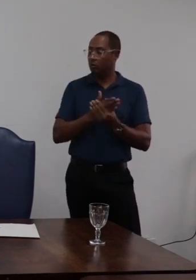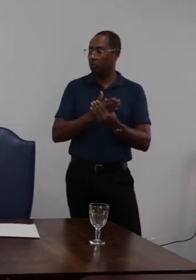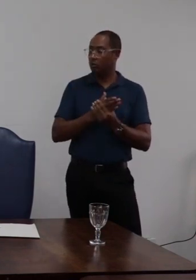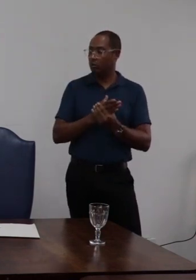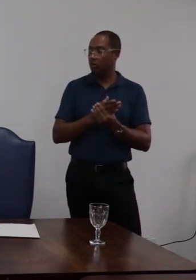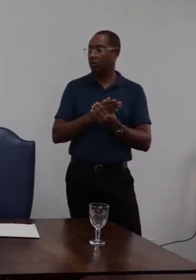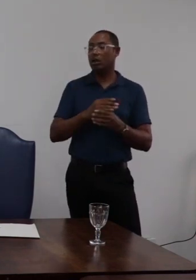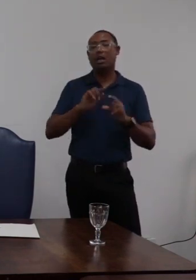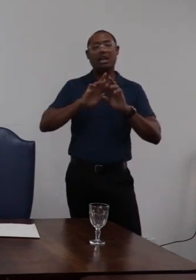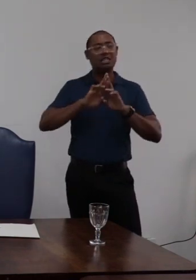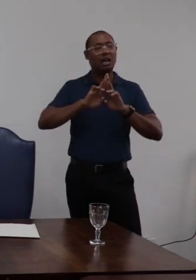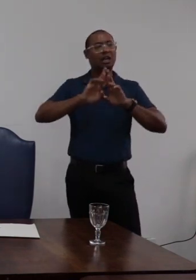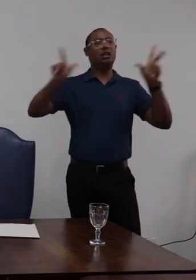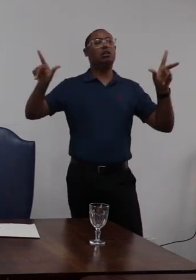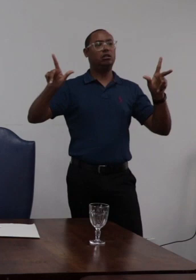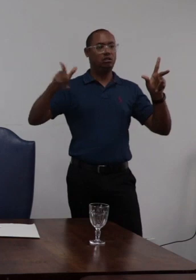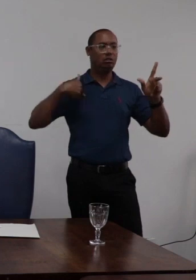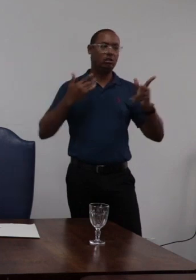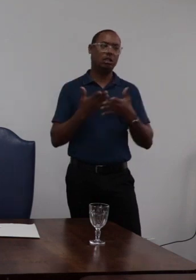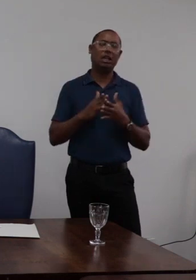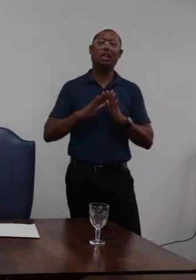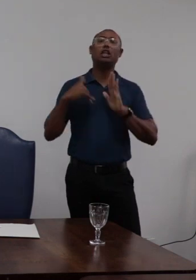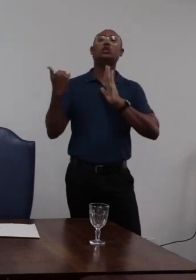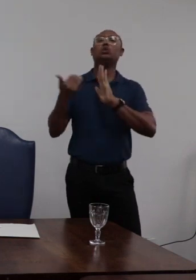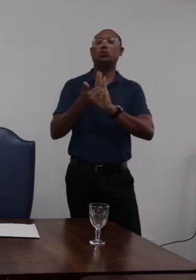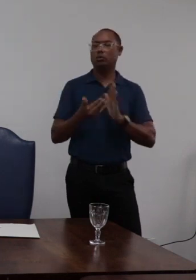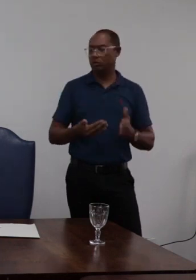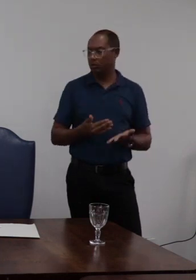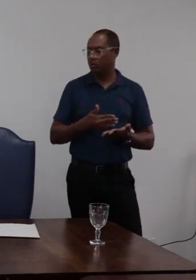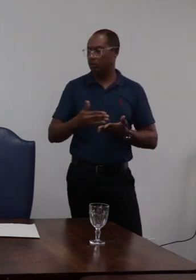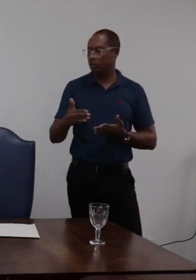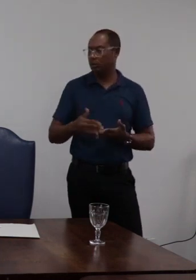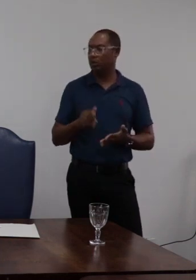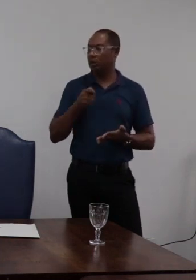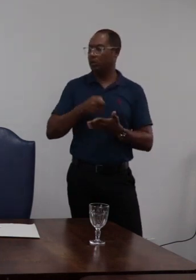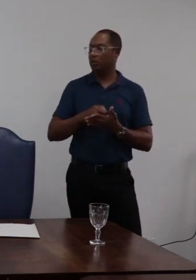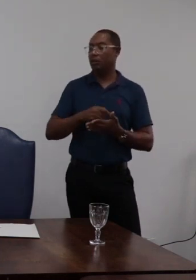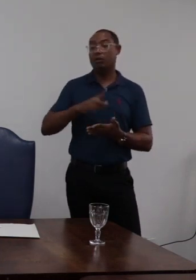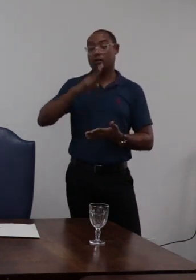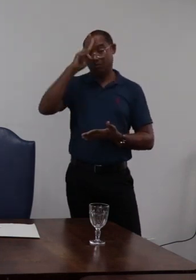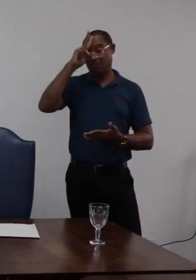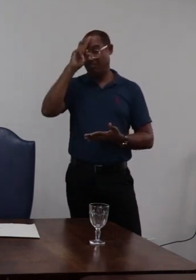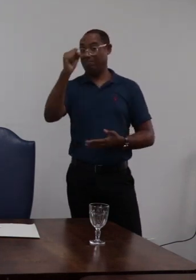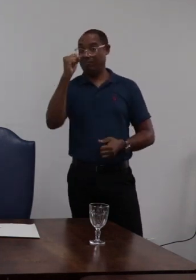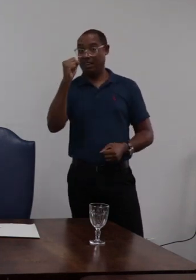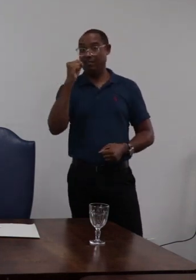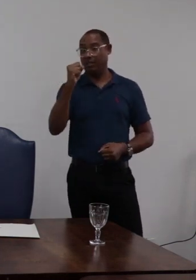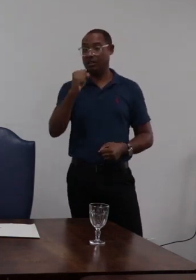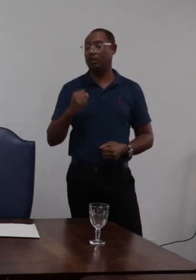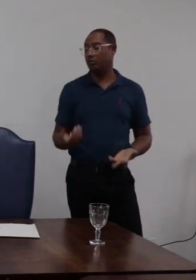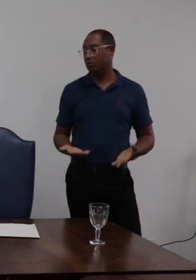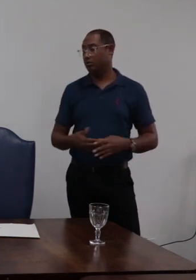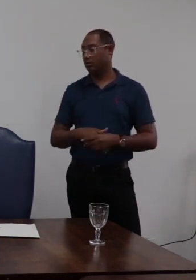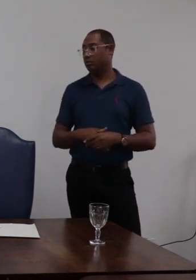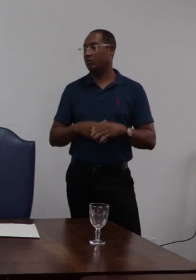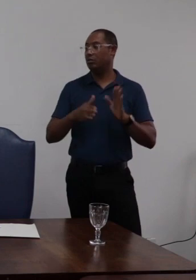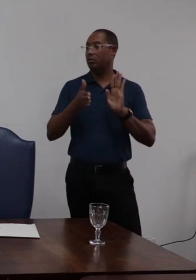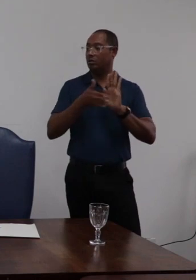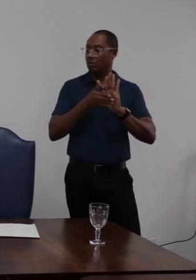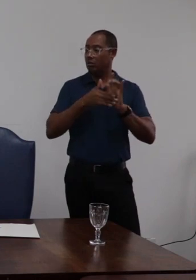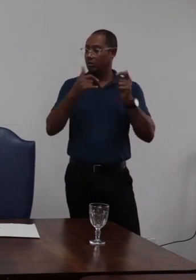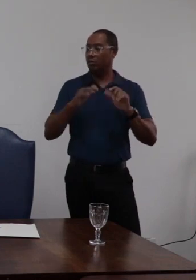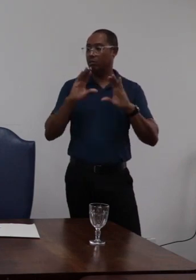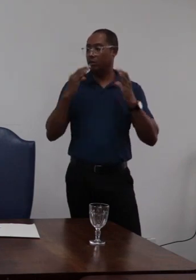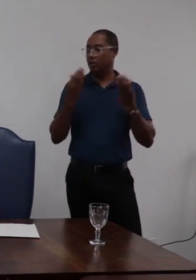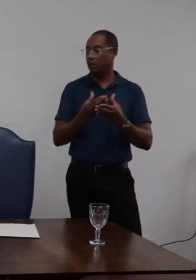desometria ela não é suficiente a gravidade daquilo que foi constatado